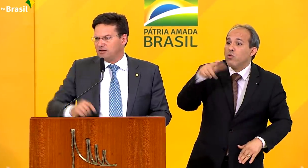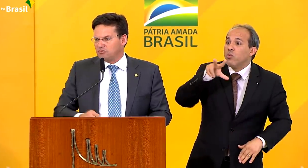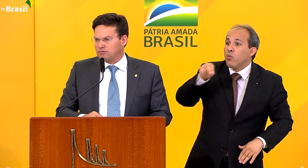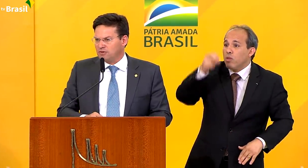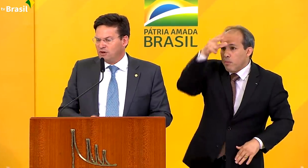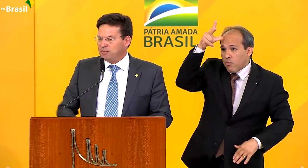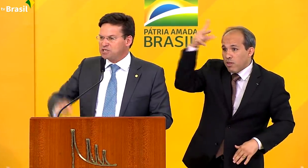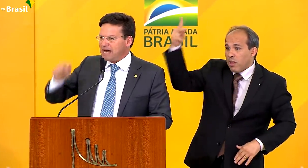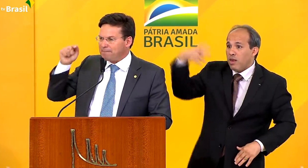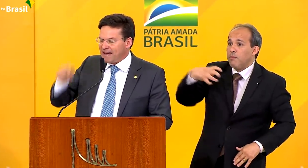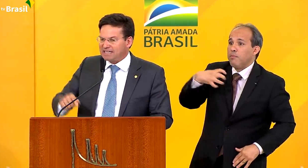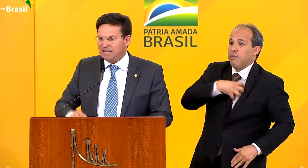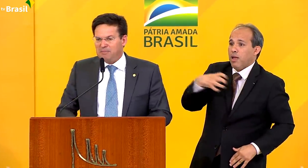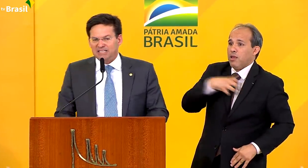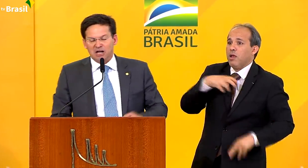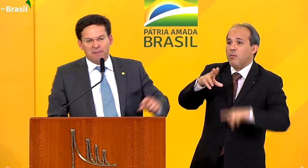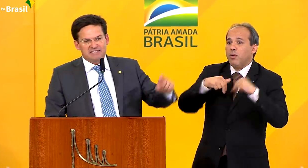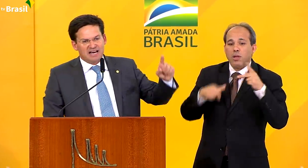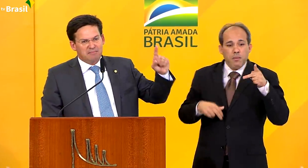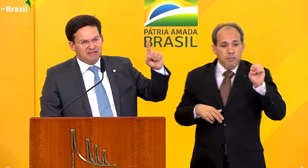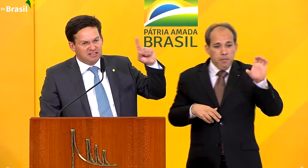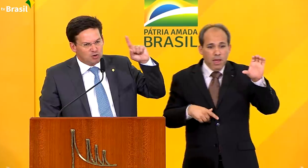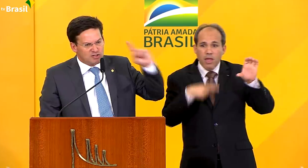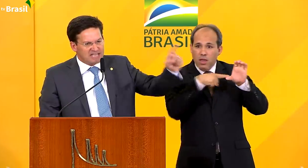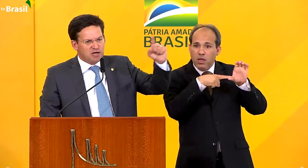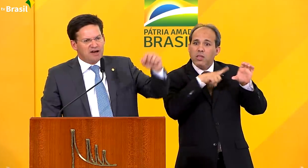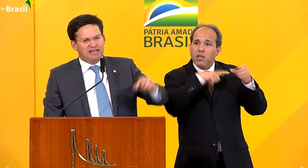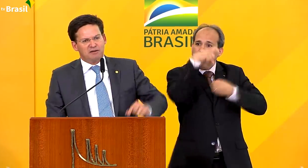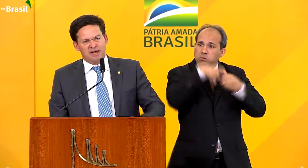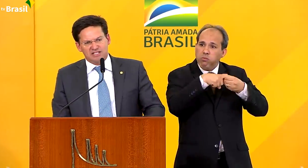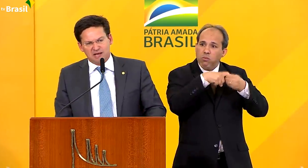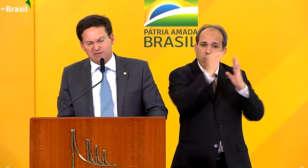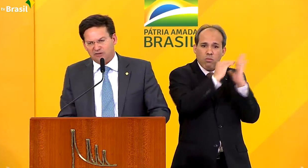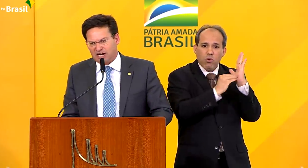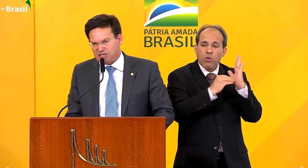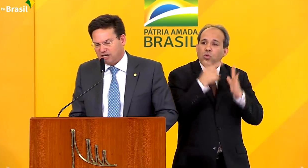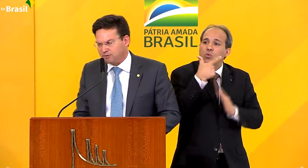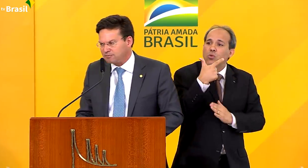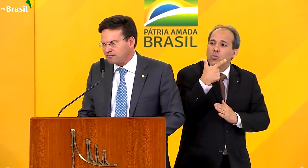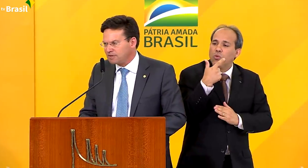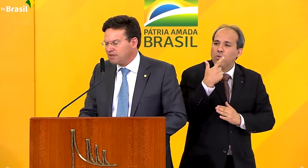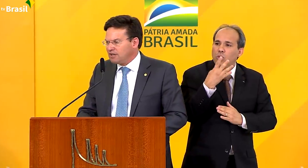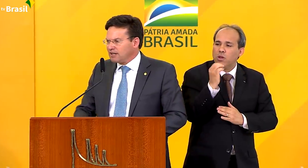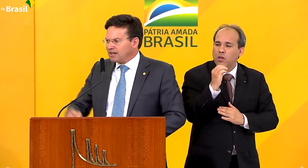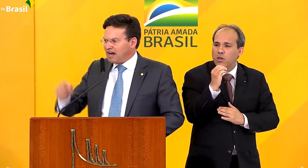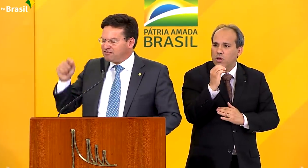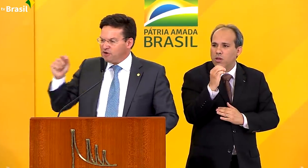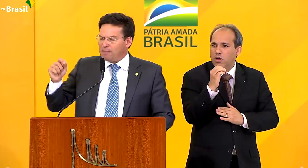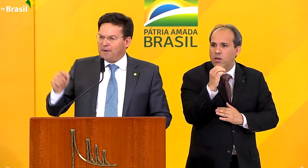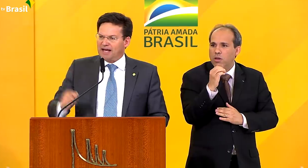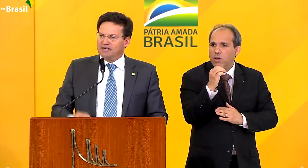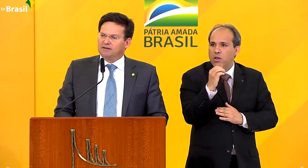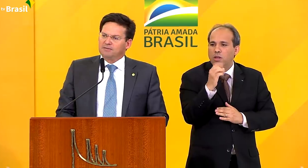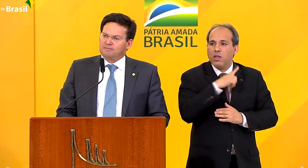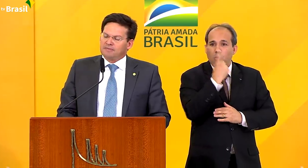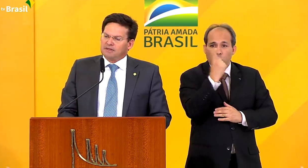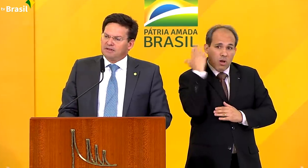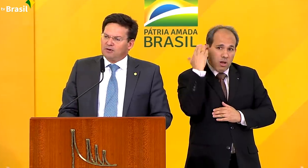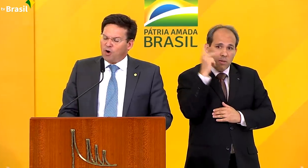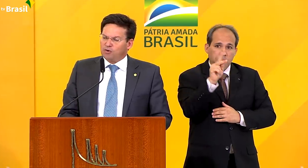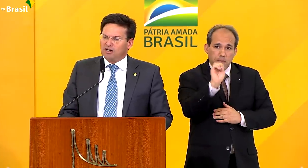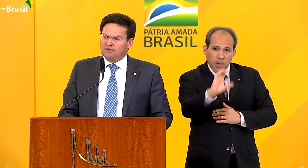prefeitos, pois na PEC também está um parcelamento de 240 meses, deputado Cajado. Porque havia uma PEC,